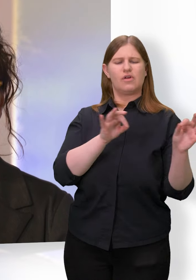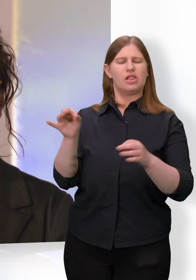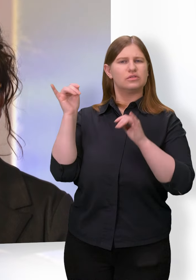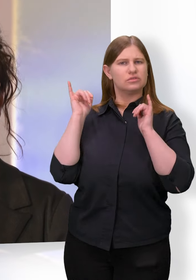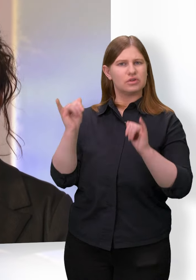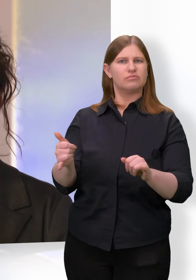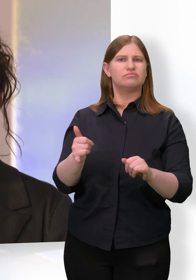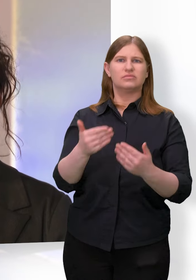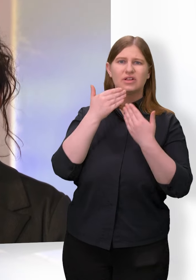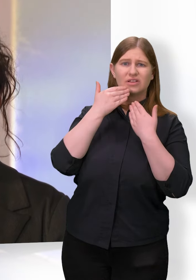Danke, Herr.